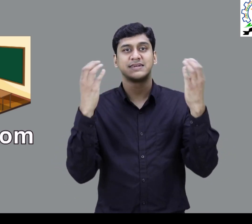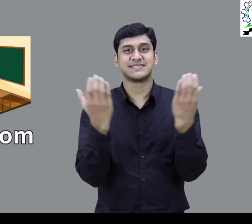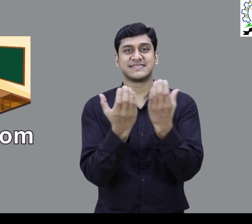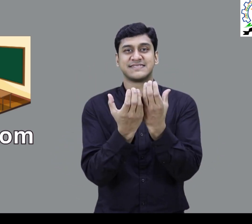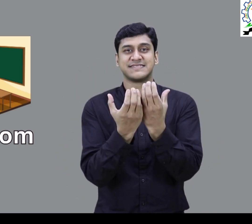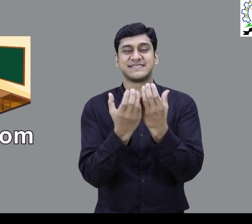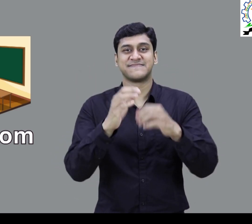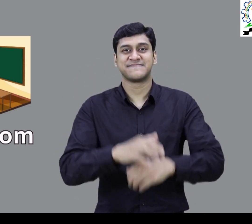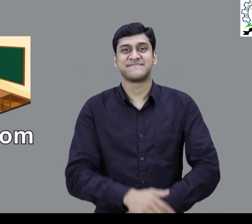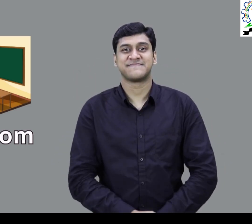कक्षा